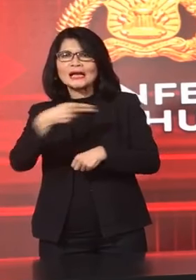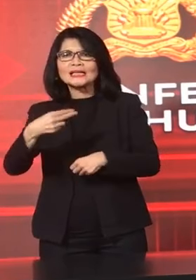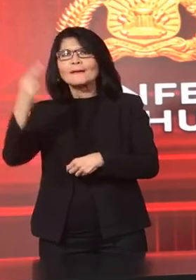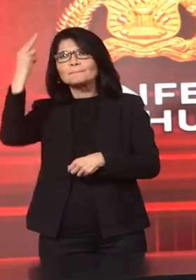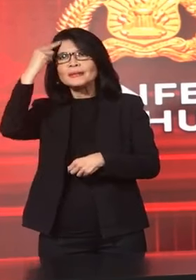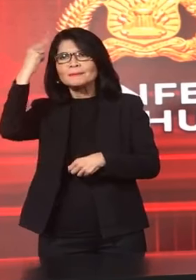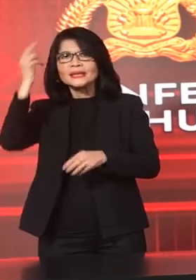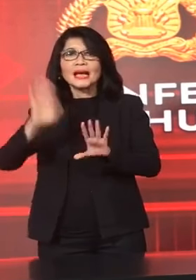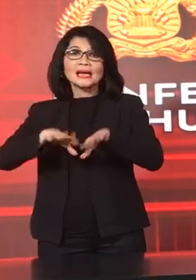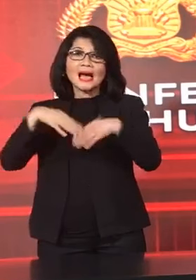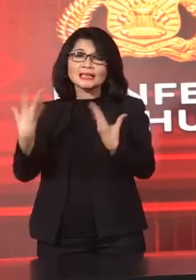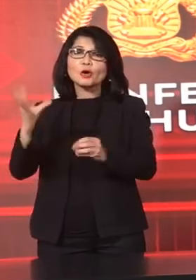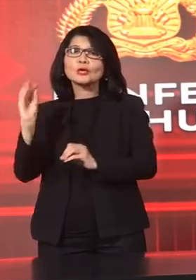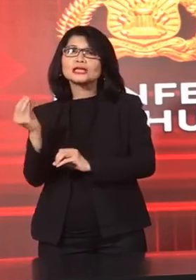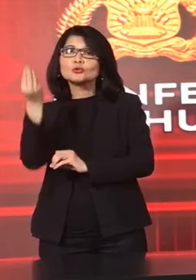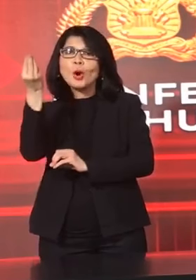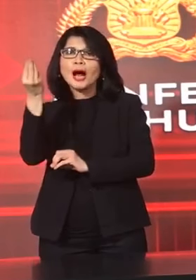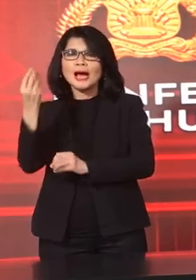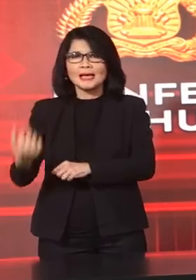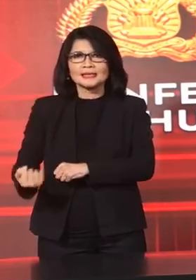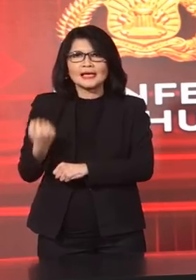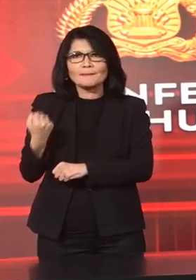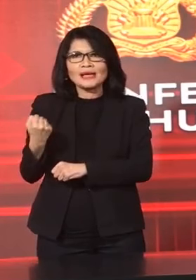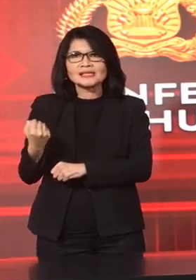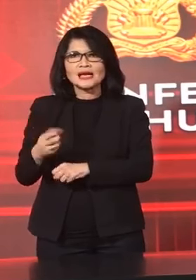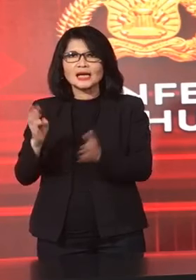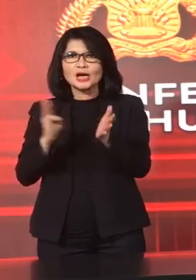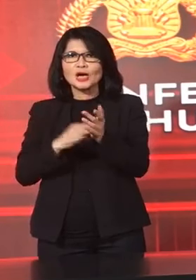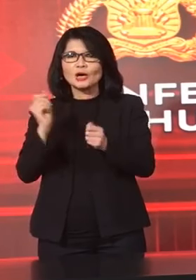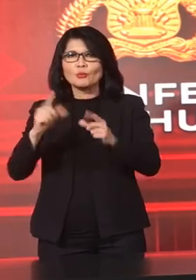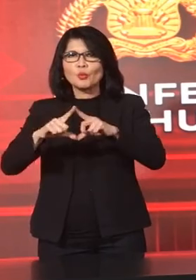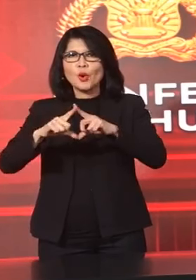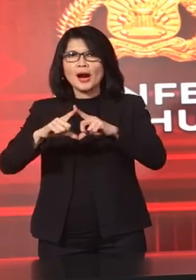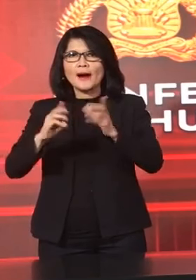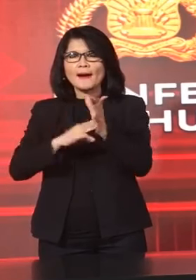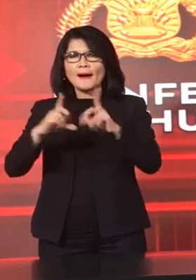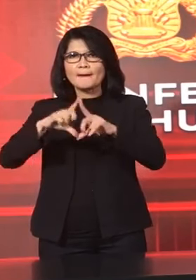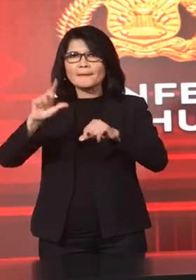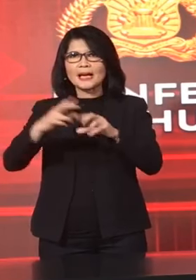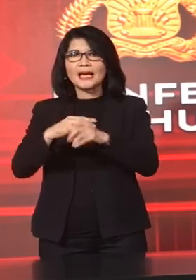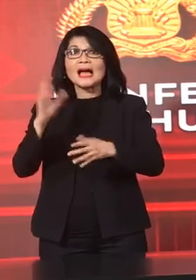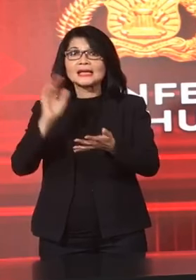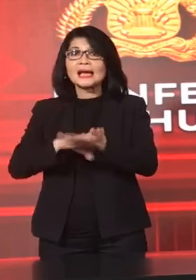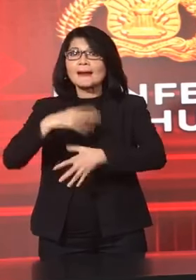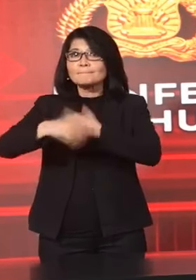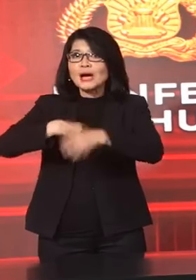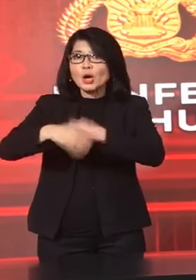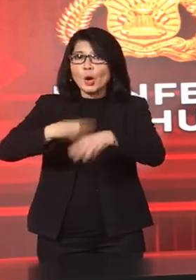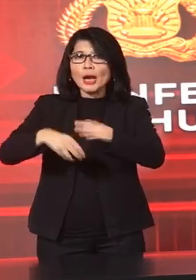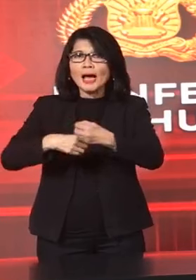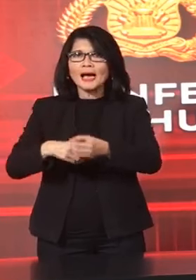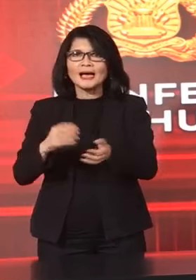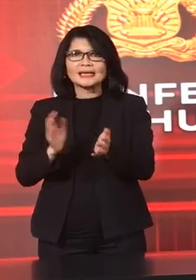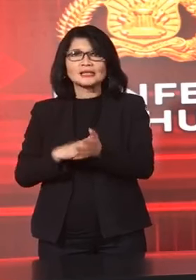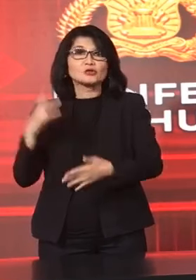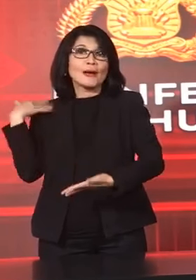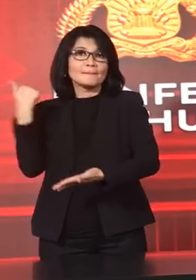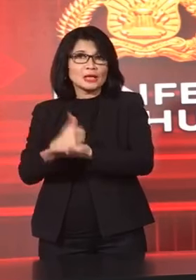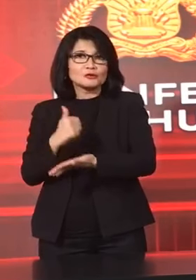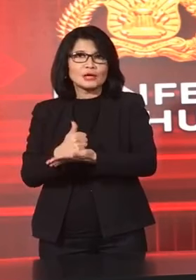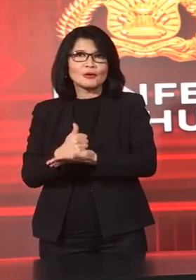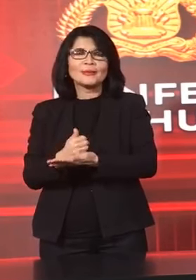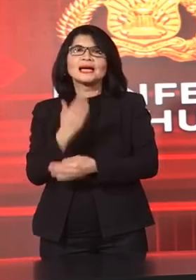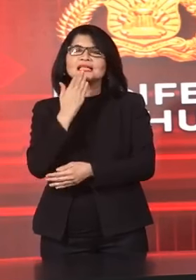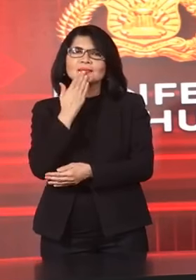Pimpinan Jadi pimpinan Dari Pasar Muamalah Dan sekaligus Pengelola Sekaligus Menanggung jawab